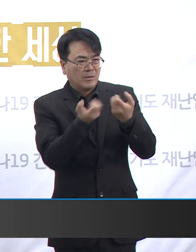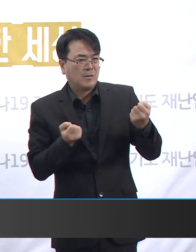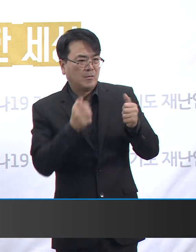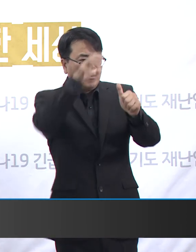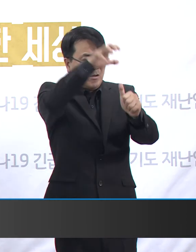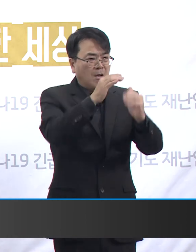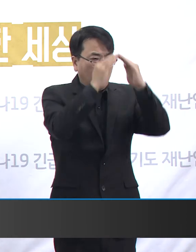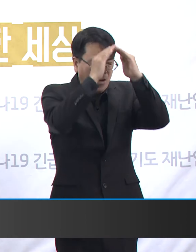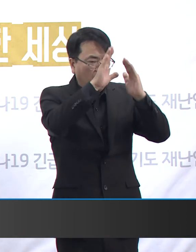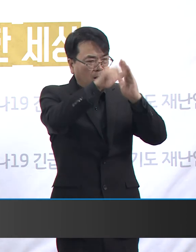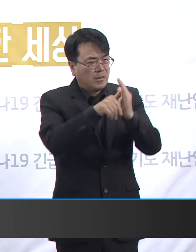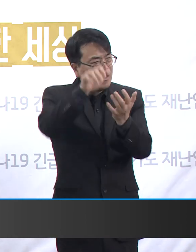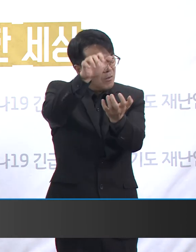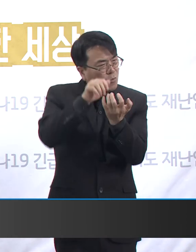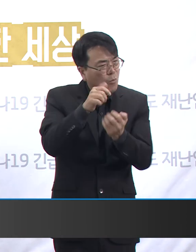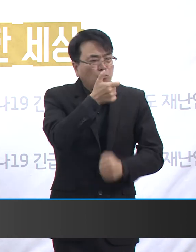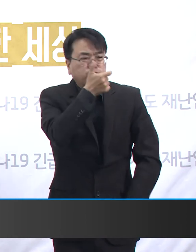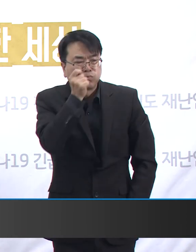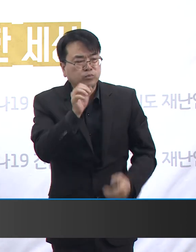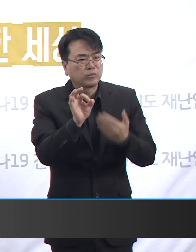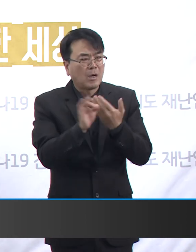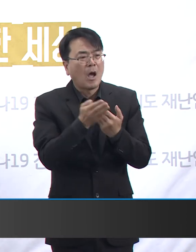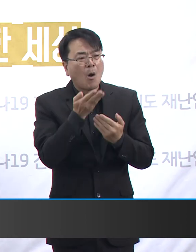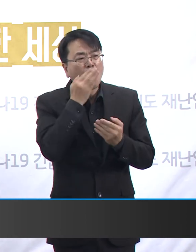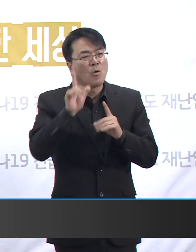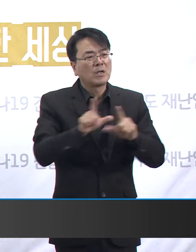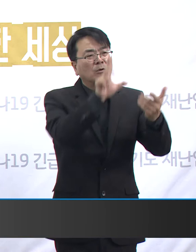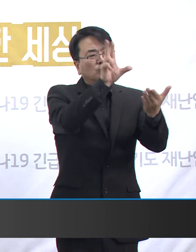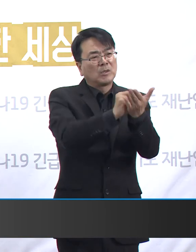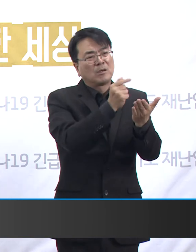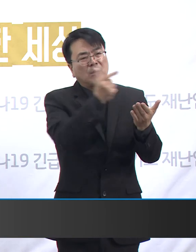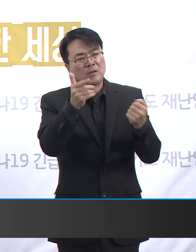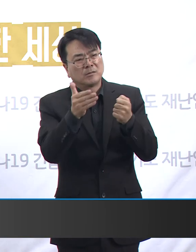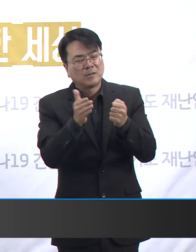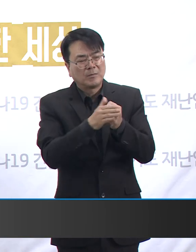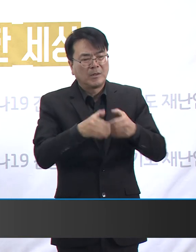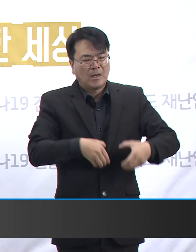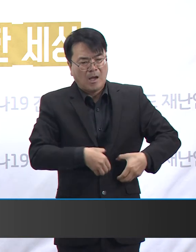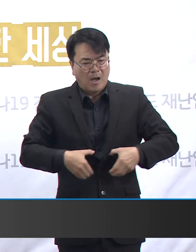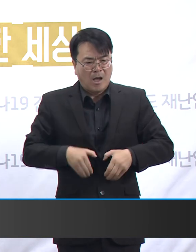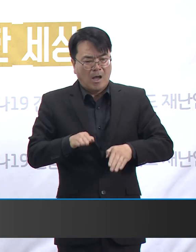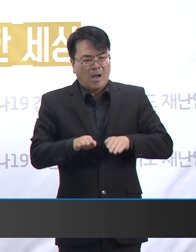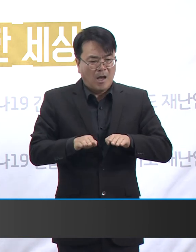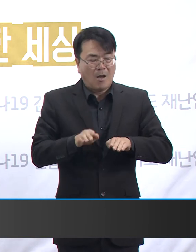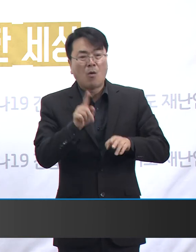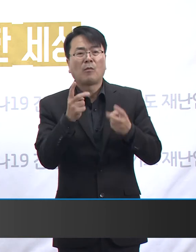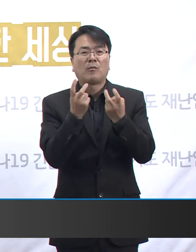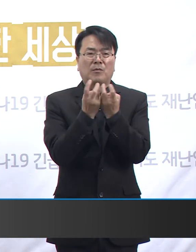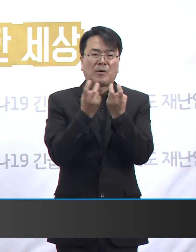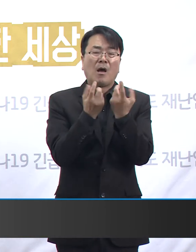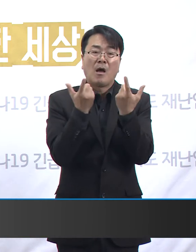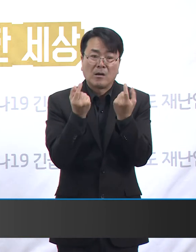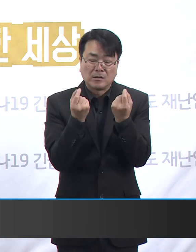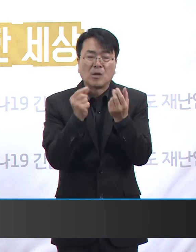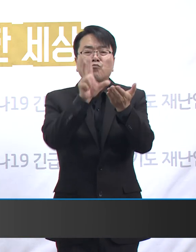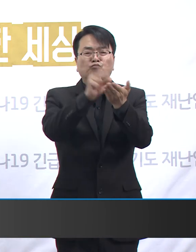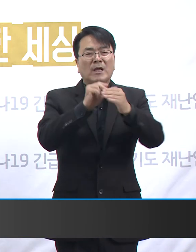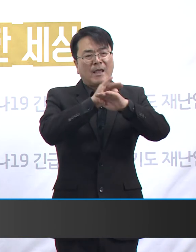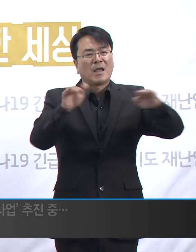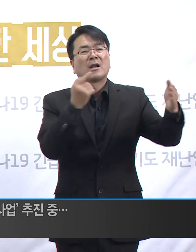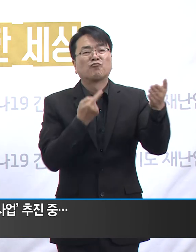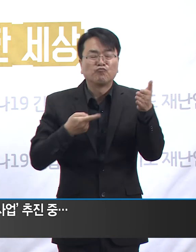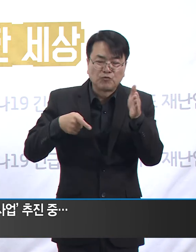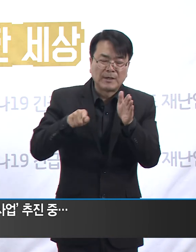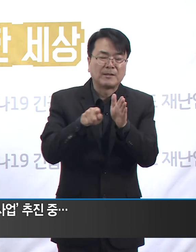이는 곧 생계 직결되기 때문에 진단을 주저하는 경우가 있습니다. 이러한 상황을 조금이나마 해소하기